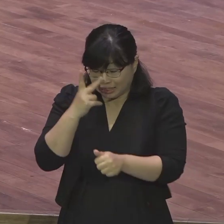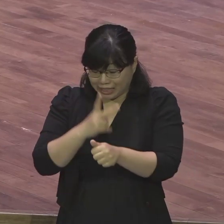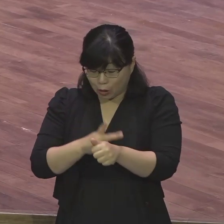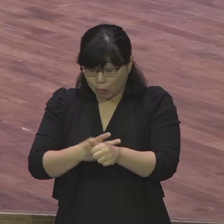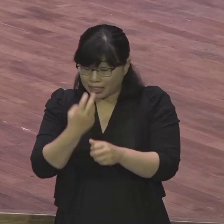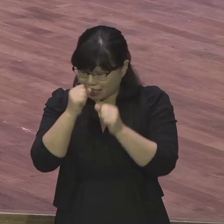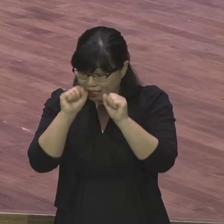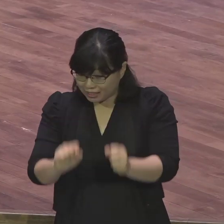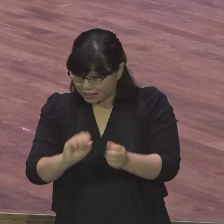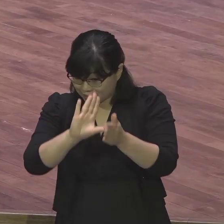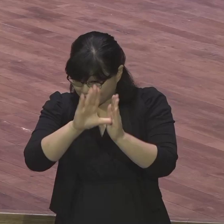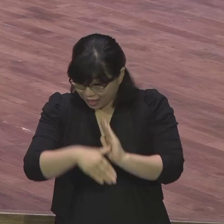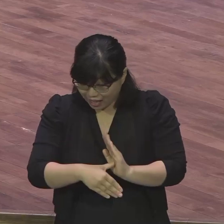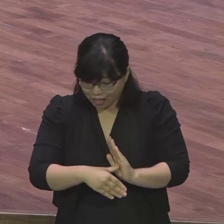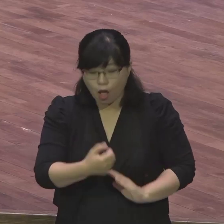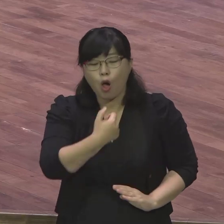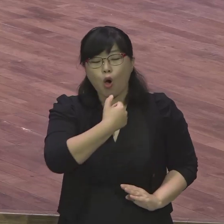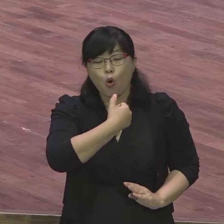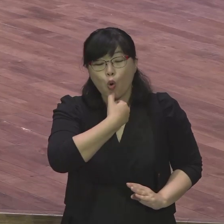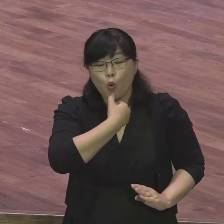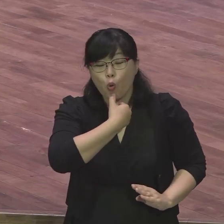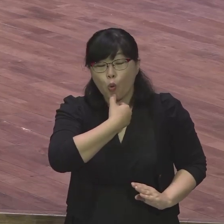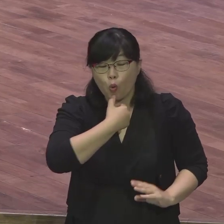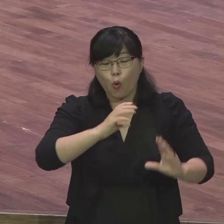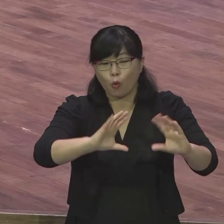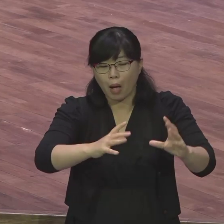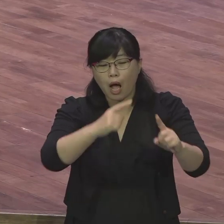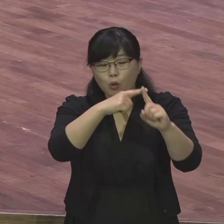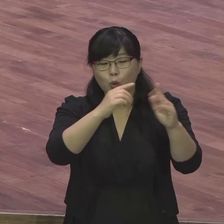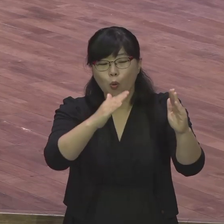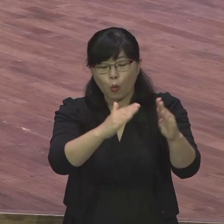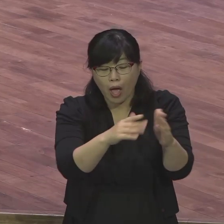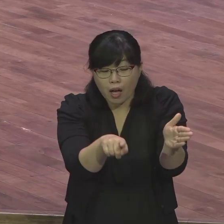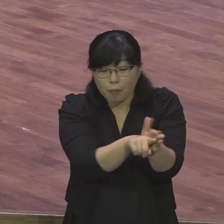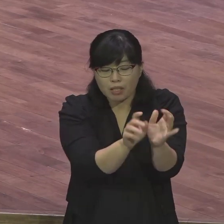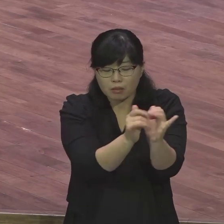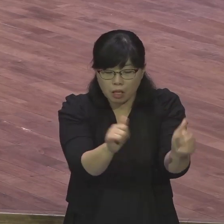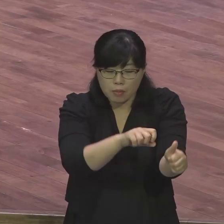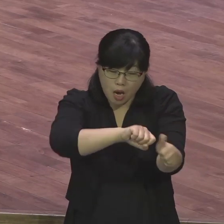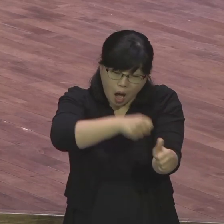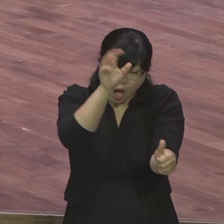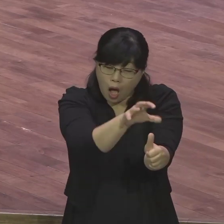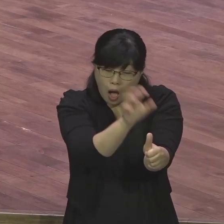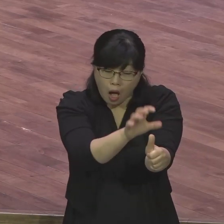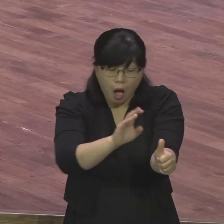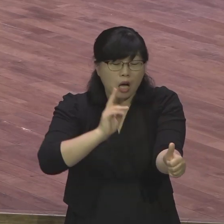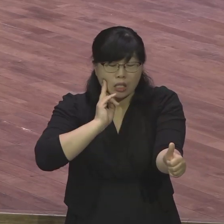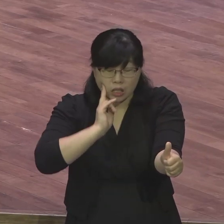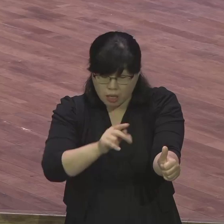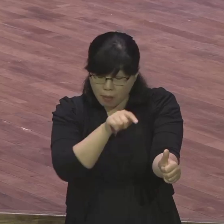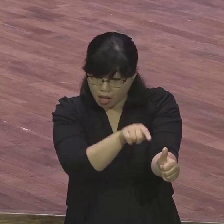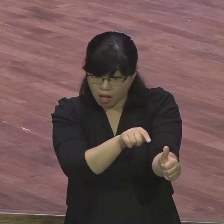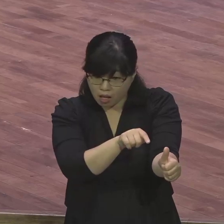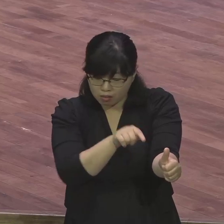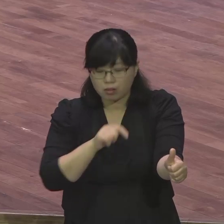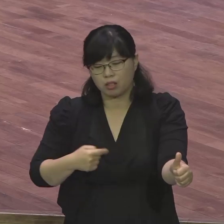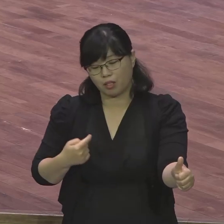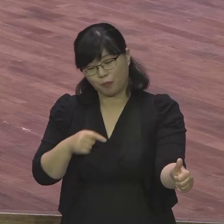전달하고 있어요 그 당시 로마는 최강대국이요 그런데 지금 예수 믿는 것 때문에 엄청 고난 당하고 있어요